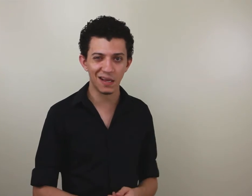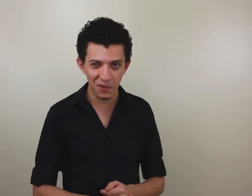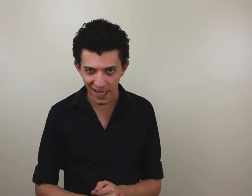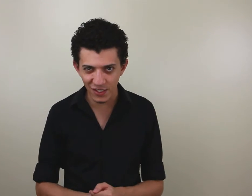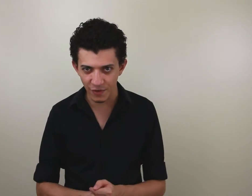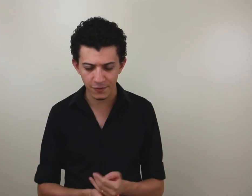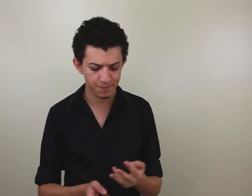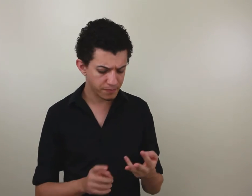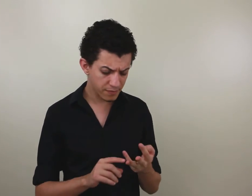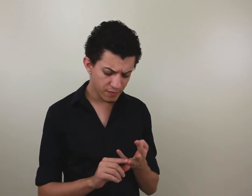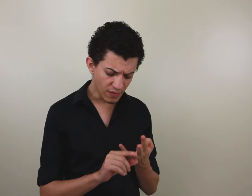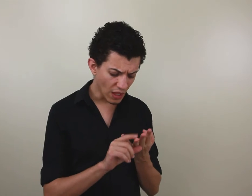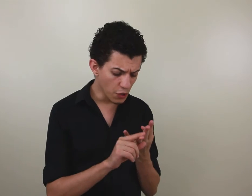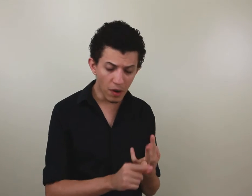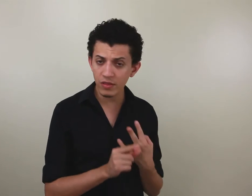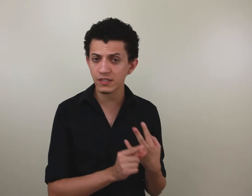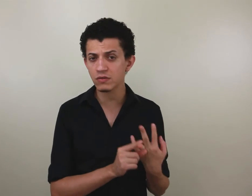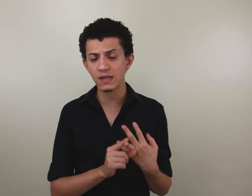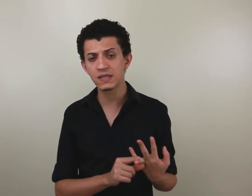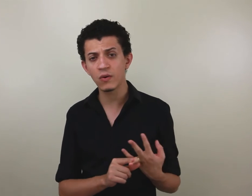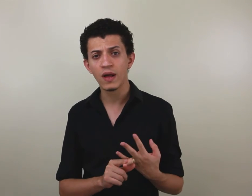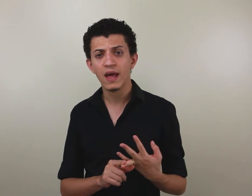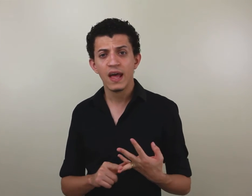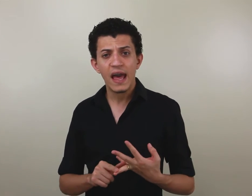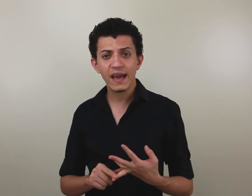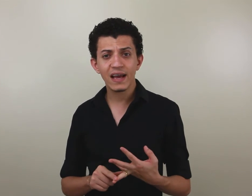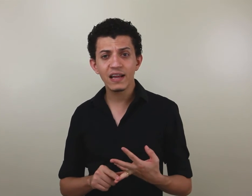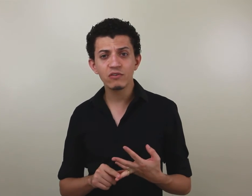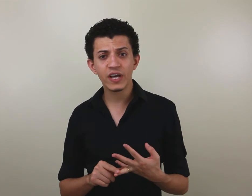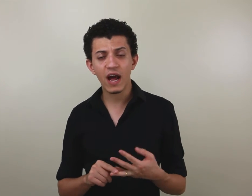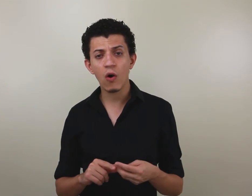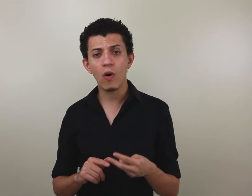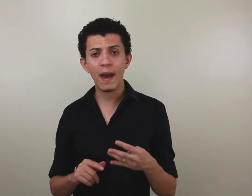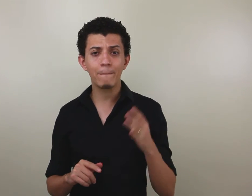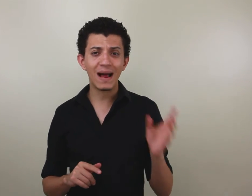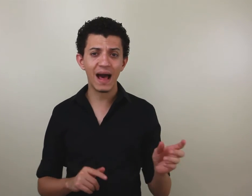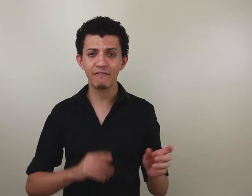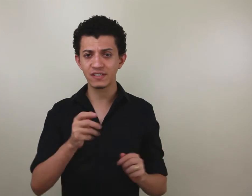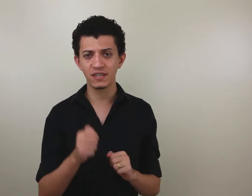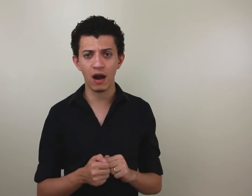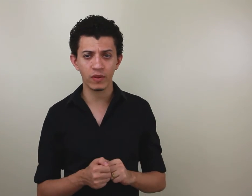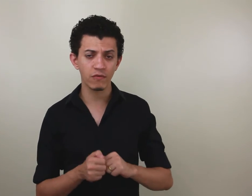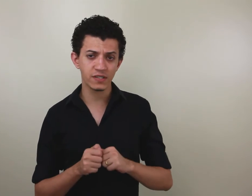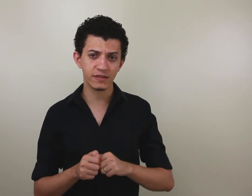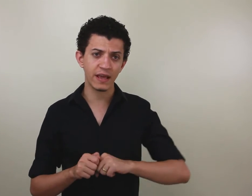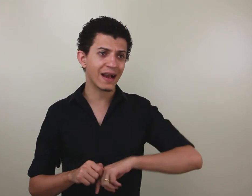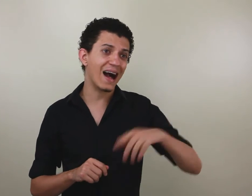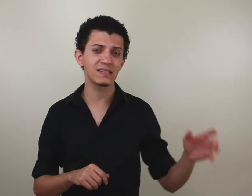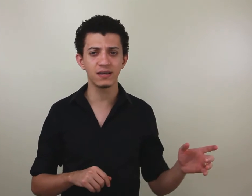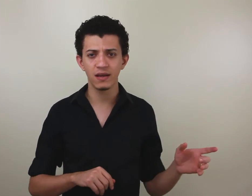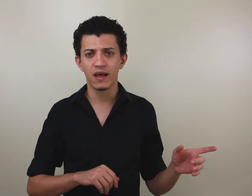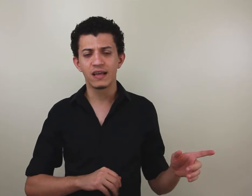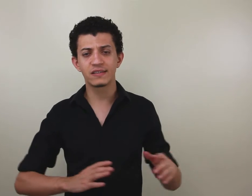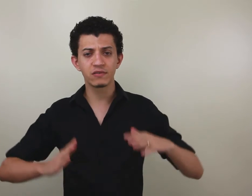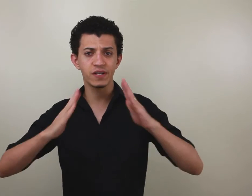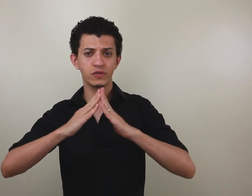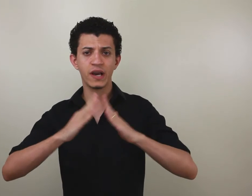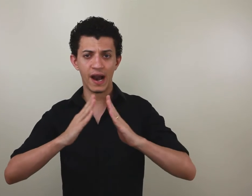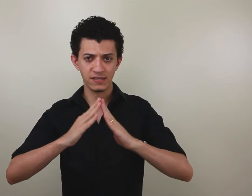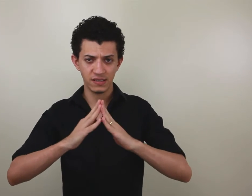aplicativos. E uma outra situação é que ali, no geral, é palavra-sinal. Então, você tem casa, você tem o sinal de casa,